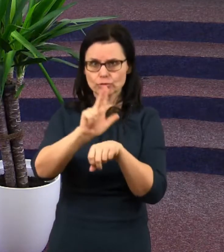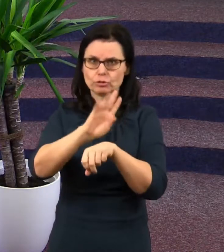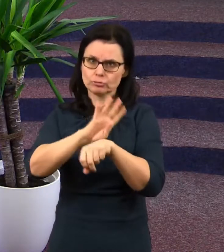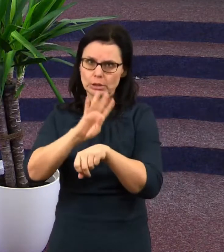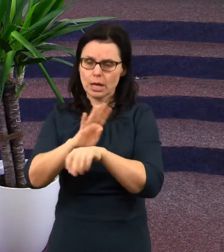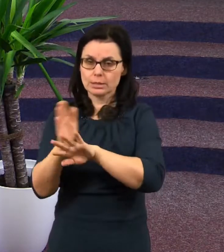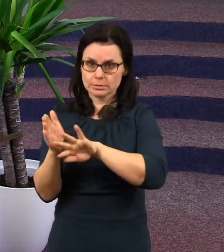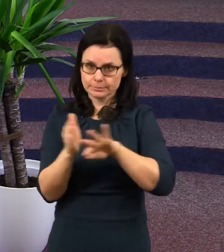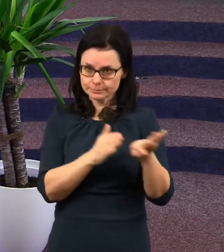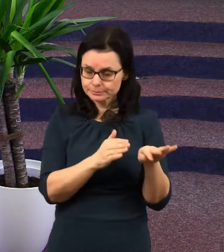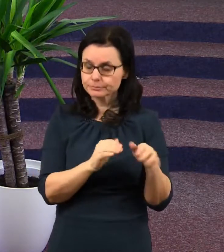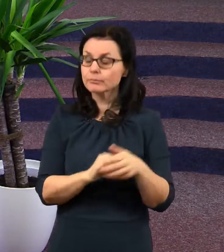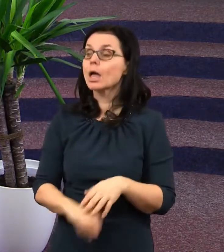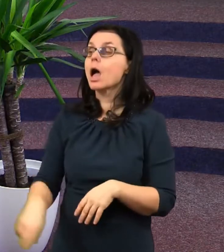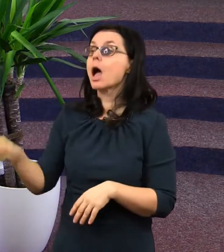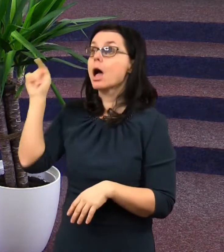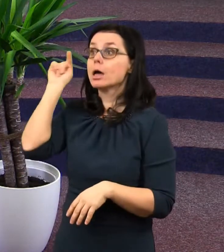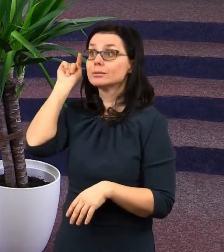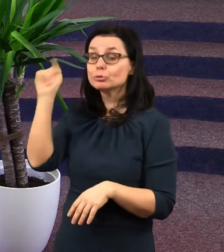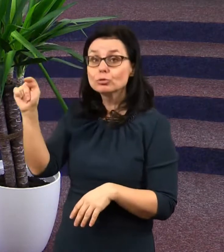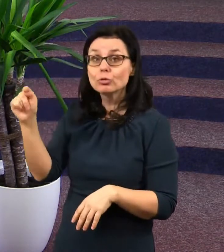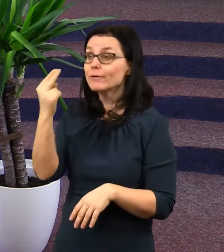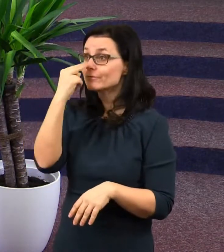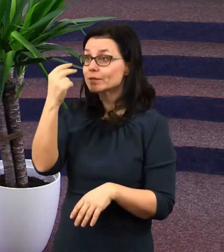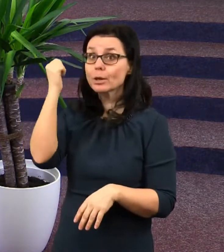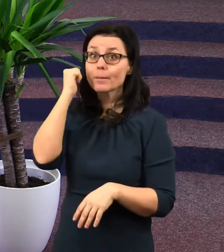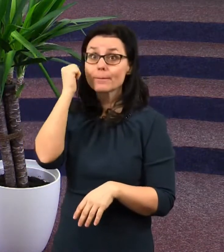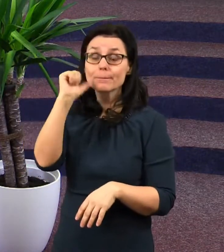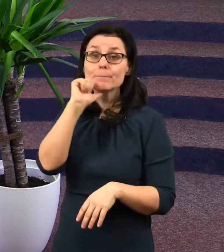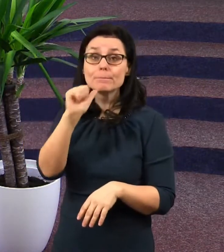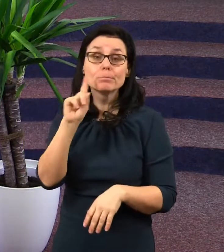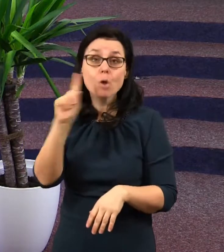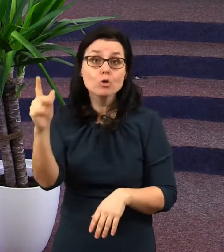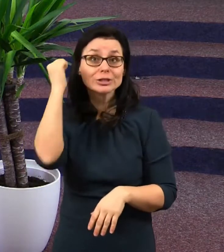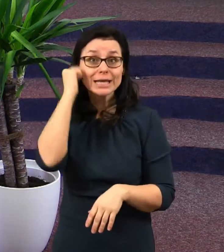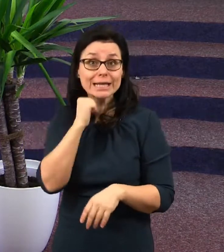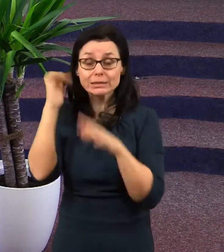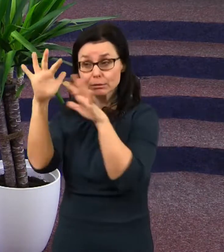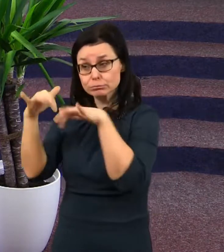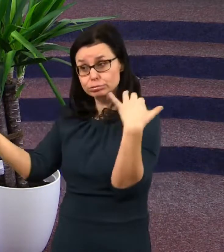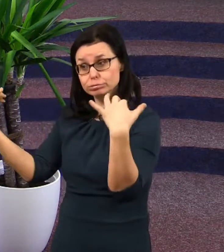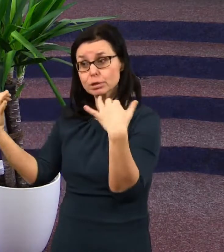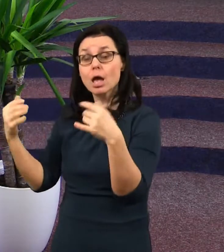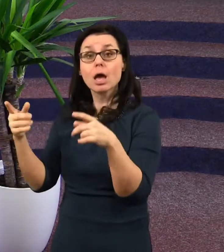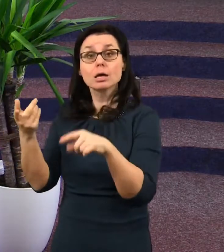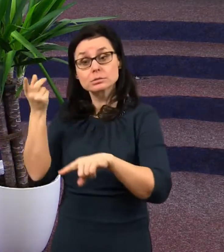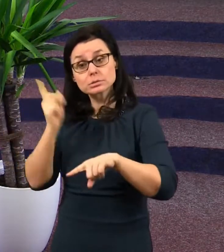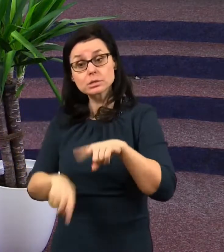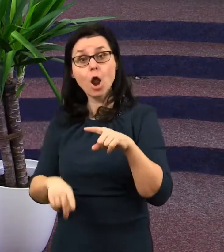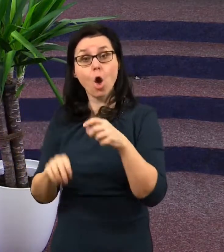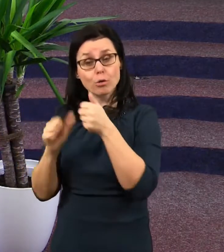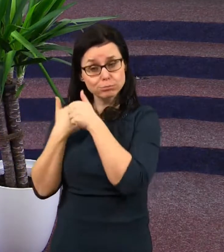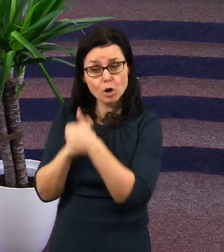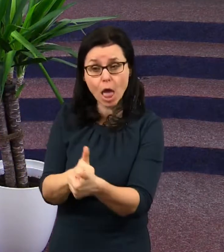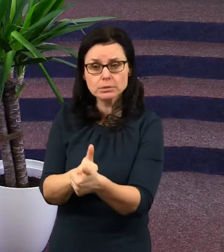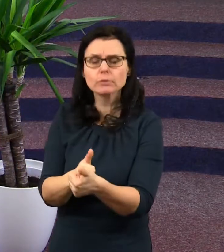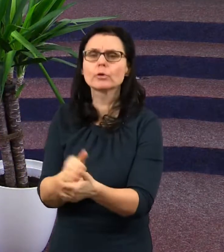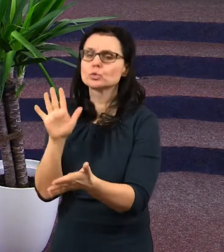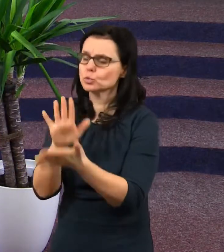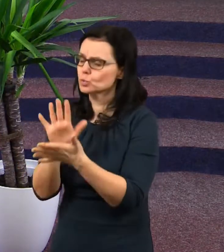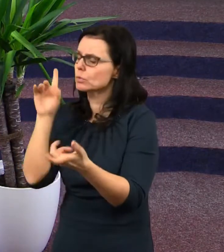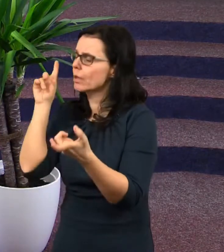Ale tady je vidět, že ten lid boží i v poslední zkoušce a zkouškách obstál